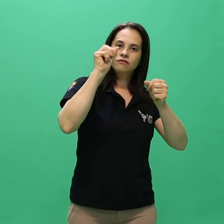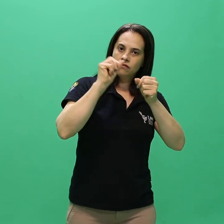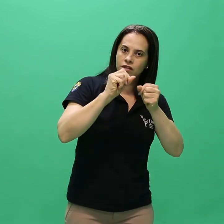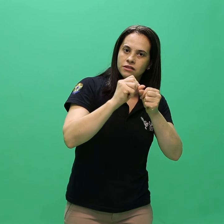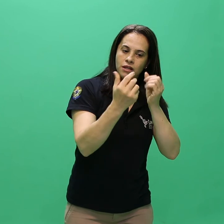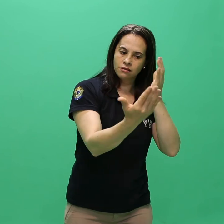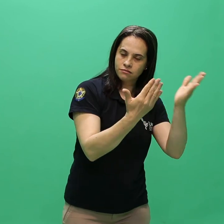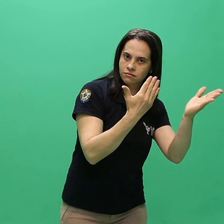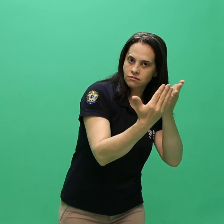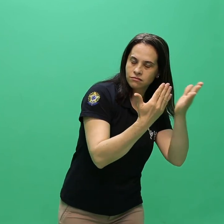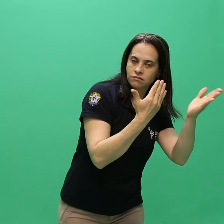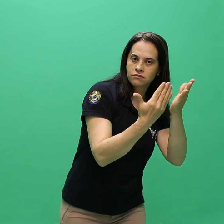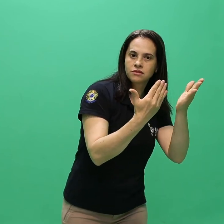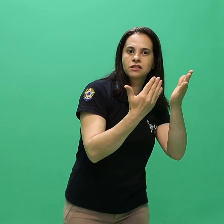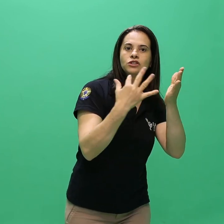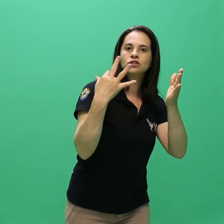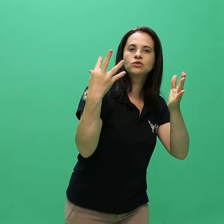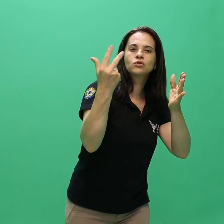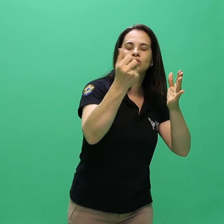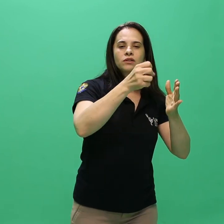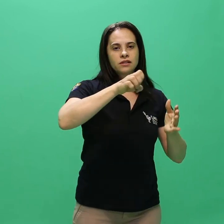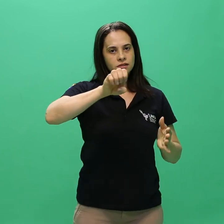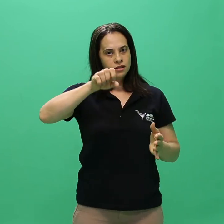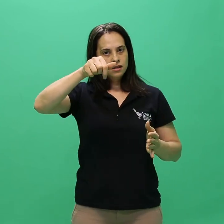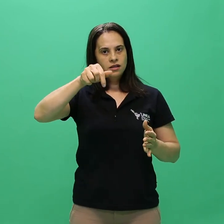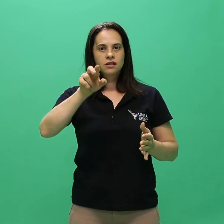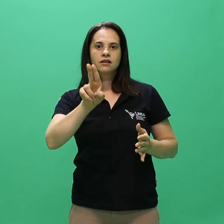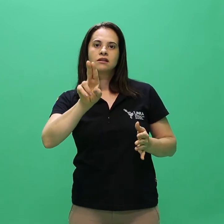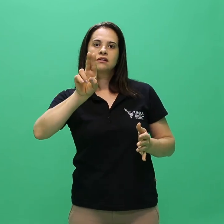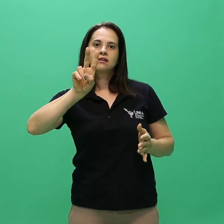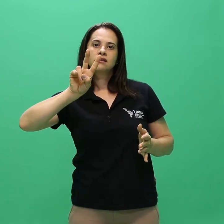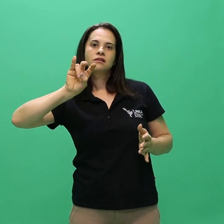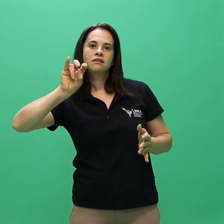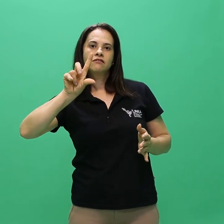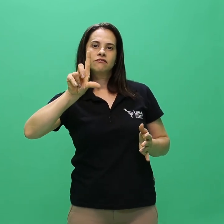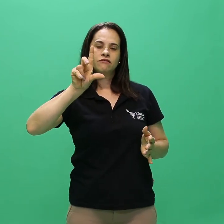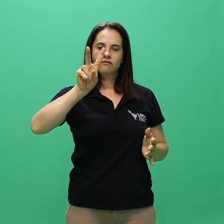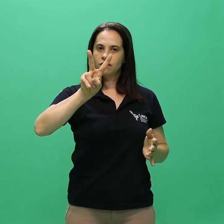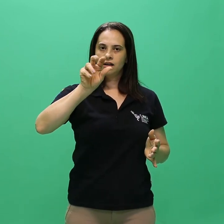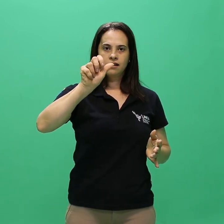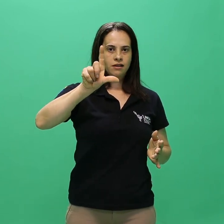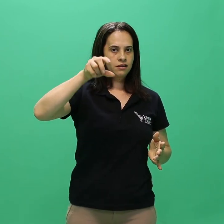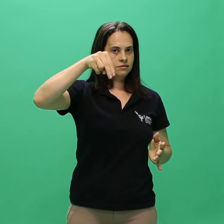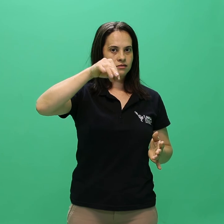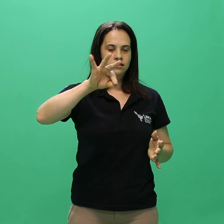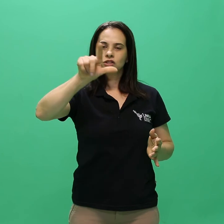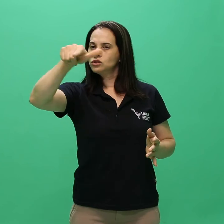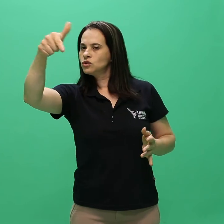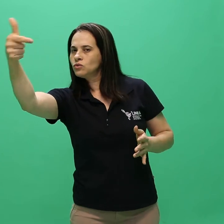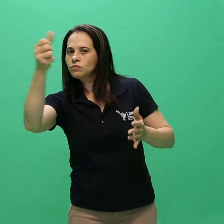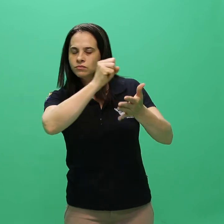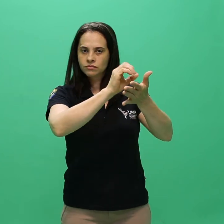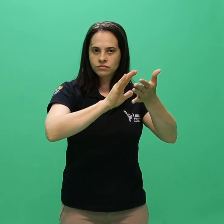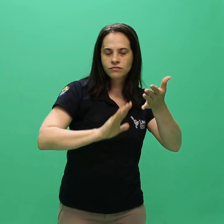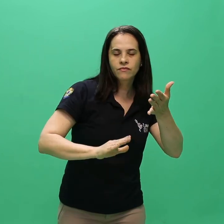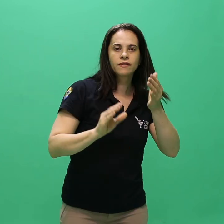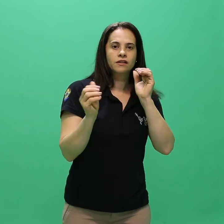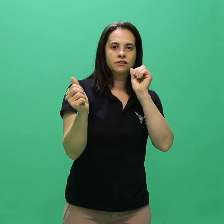formativas, emitindo parecer observando o projeto pedagógico do curso da UNILA e a